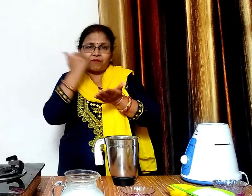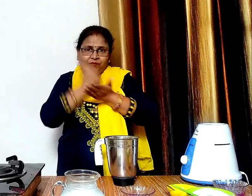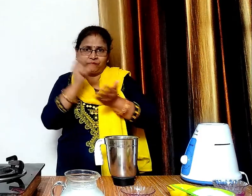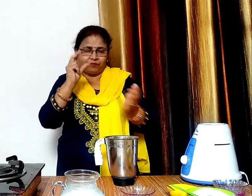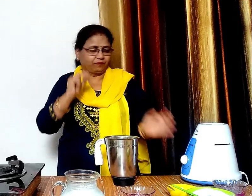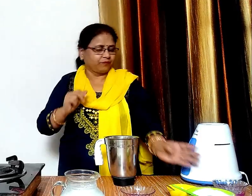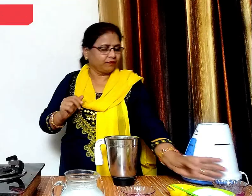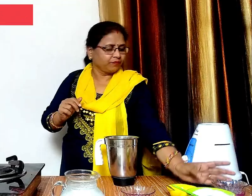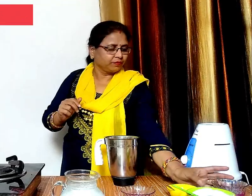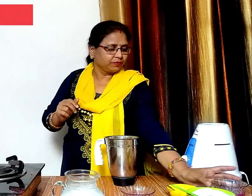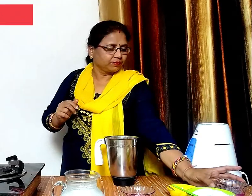कुछ बरफ के टुकड़े